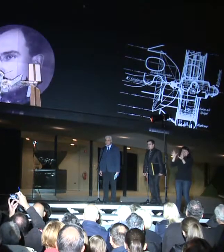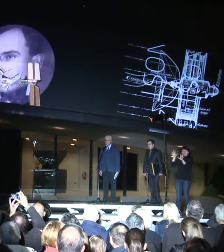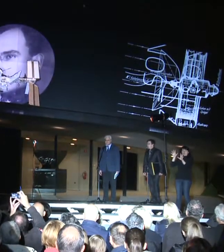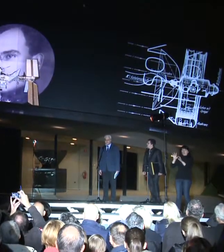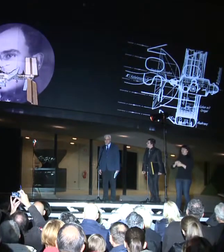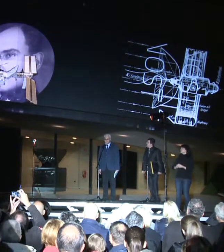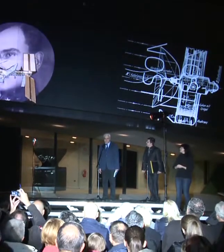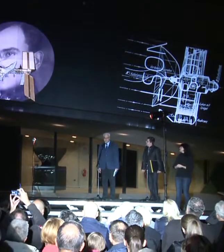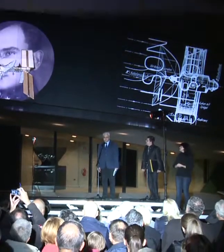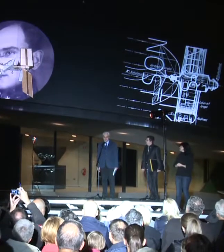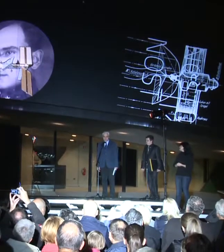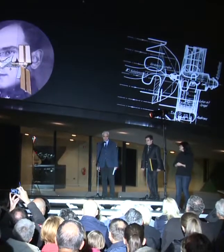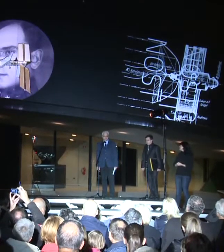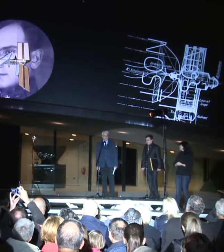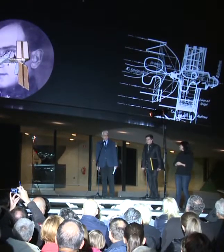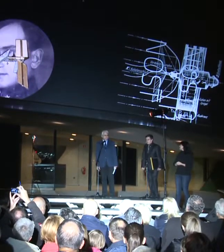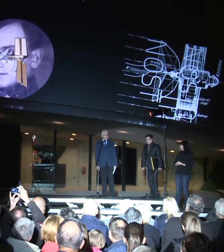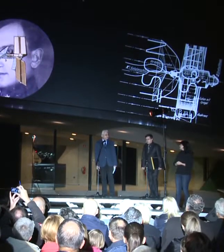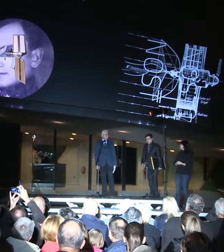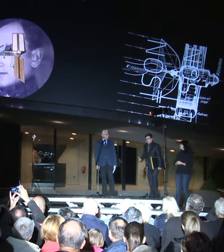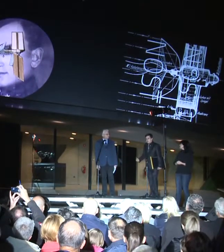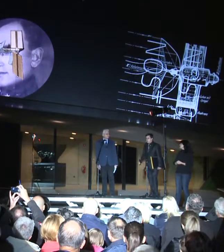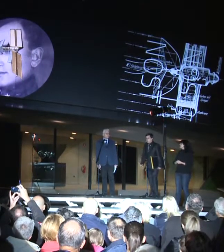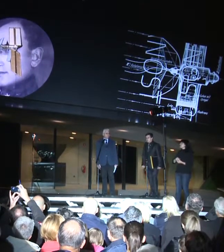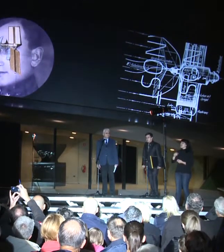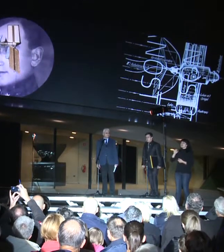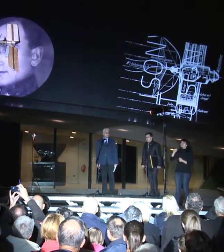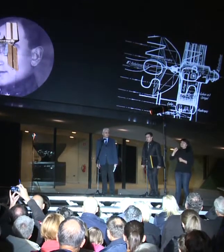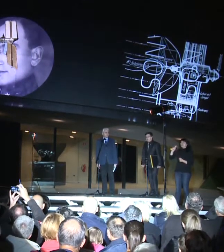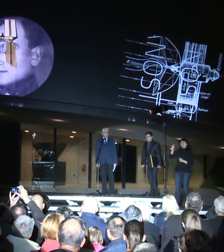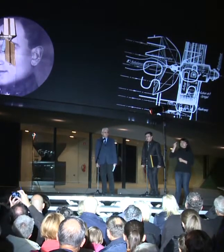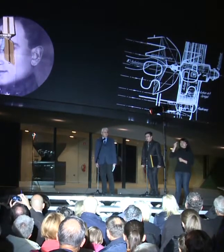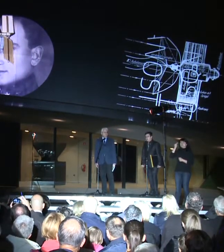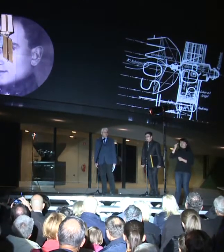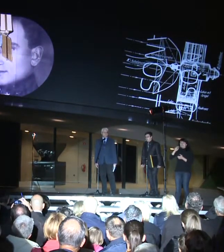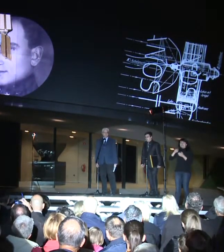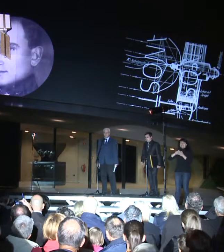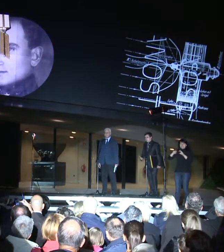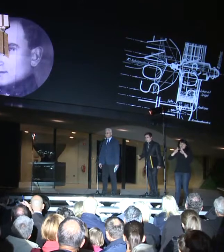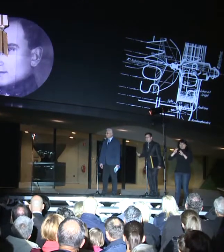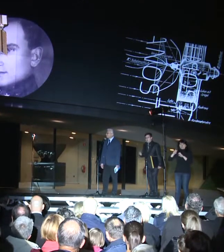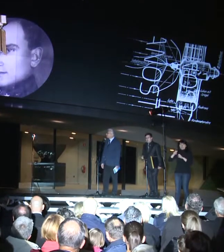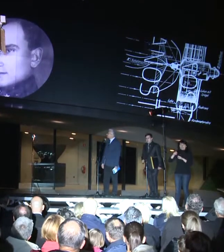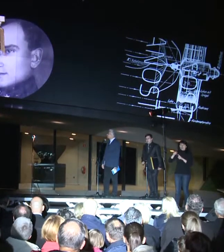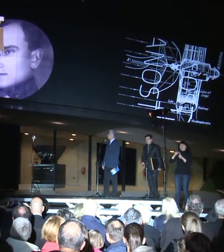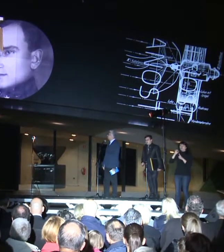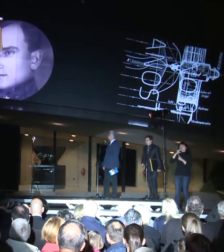še do II. merovoj vajne. Zelo znan je vesolski inženir Herman Potošnik-Nordov, ki je objavil svoje najbolj znano delo,